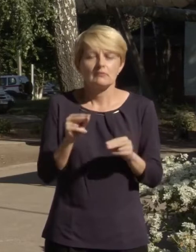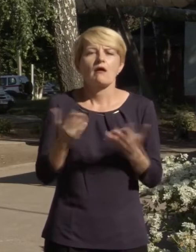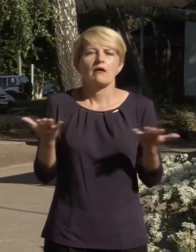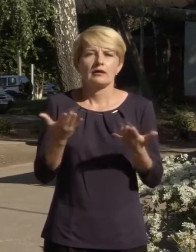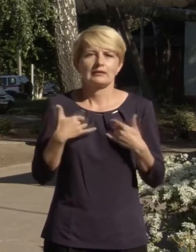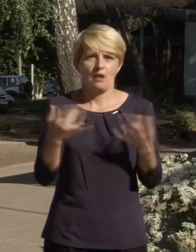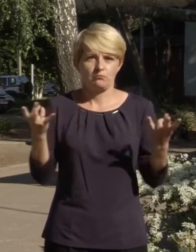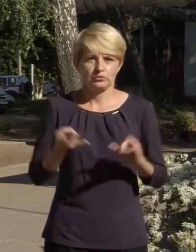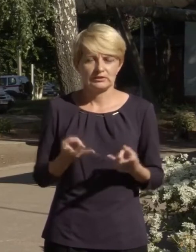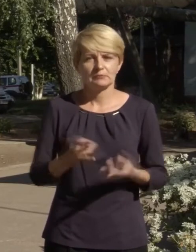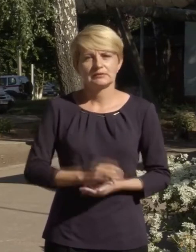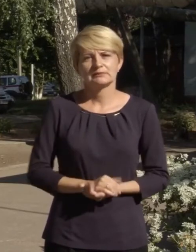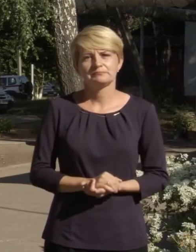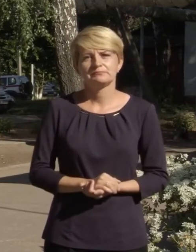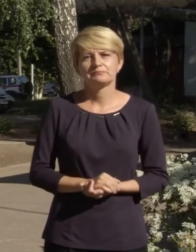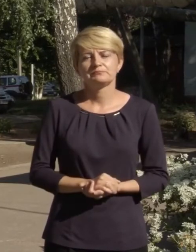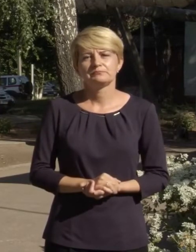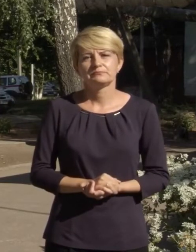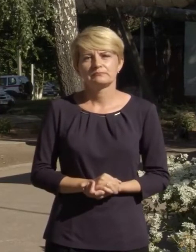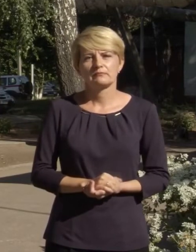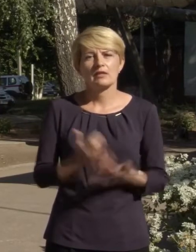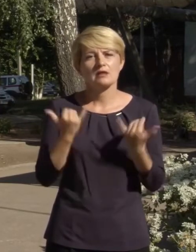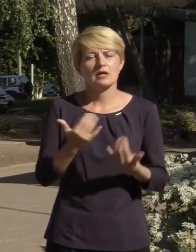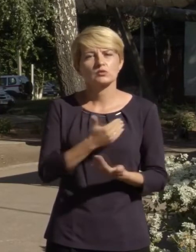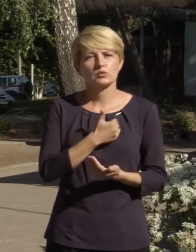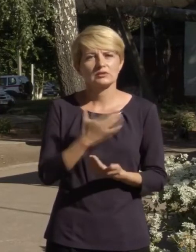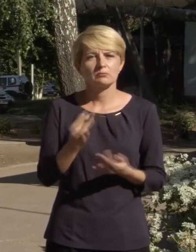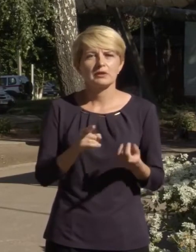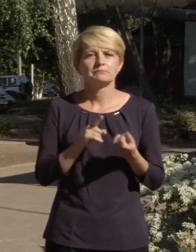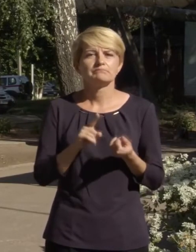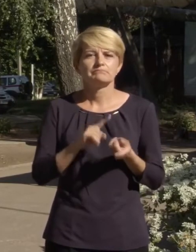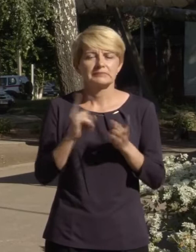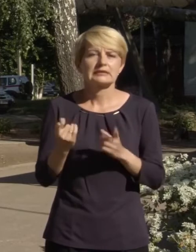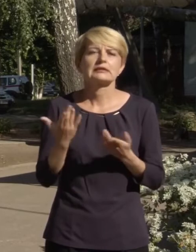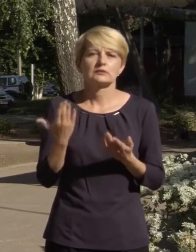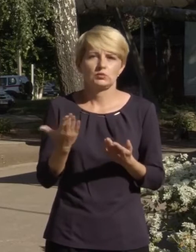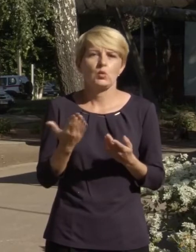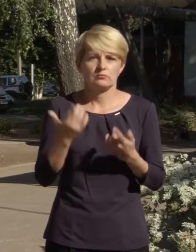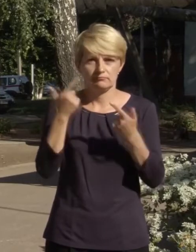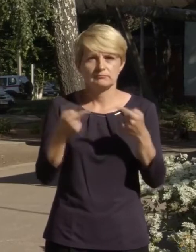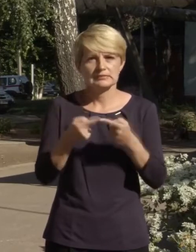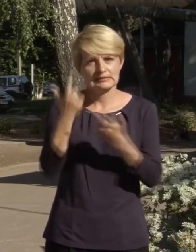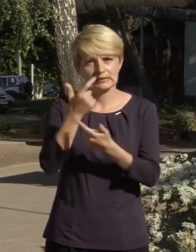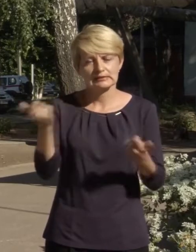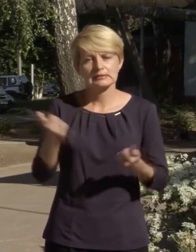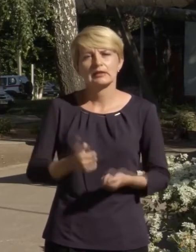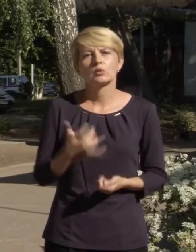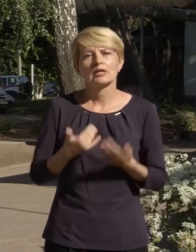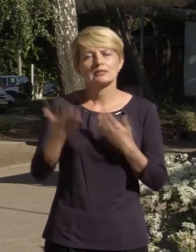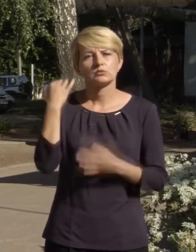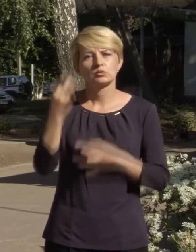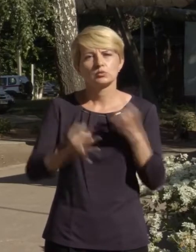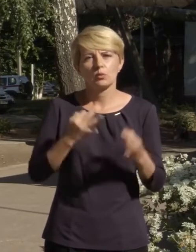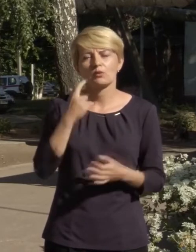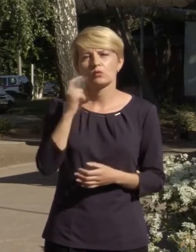всім потрібен. А зараз хотів би перейти до статистики. Нас за минулу